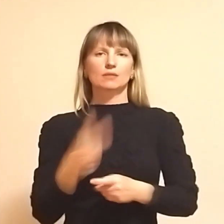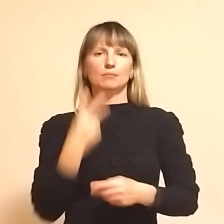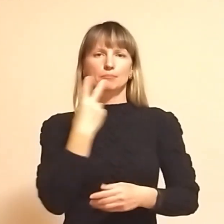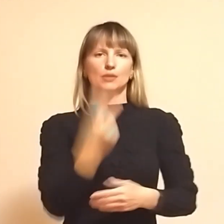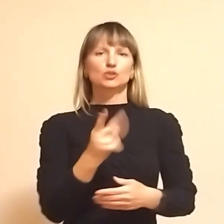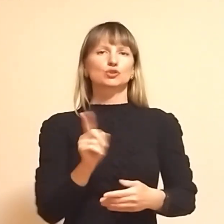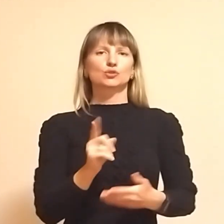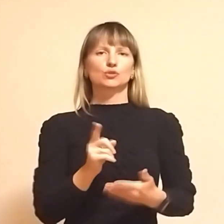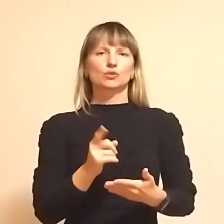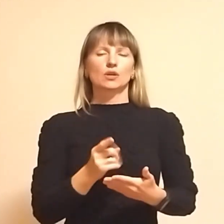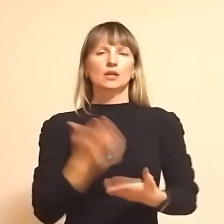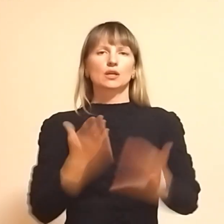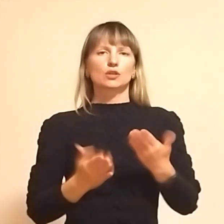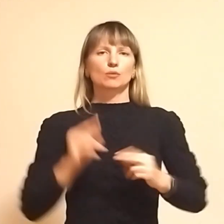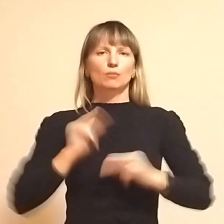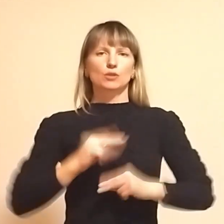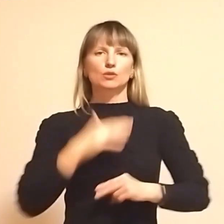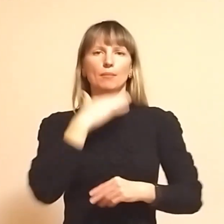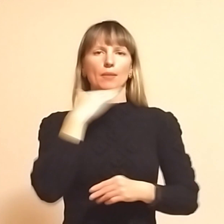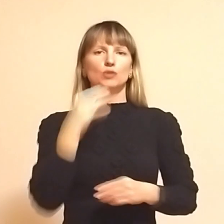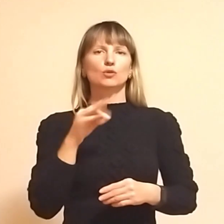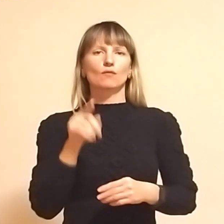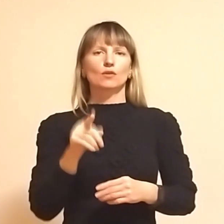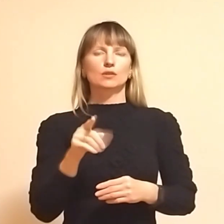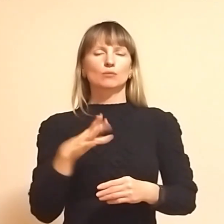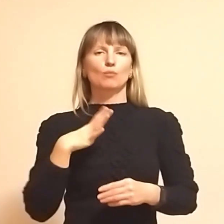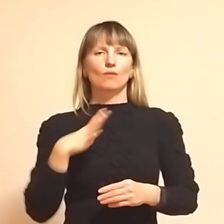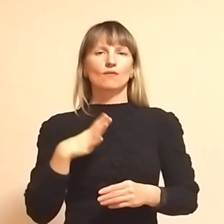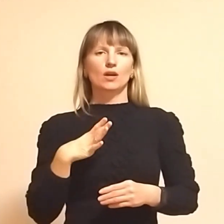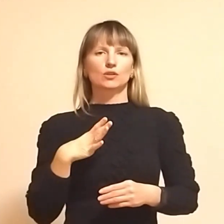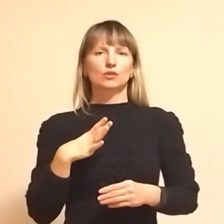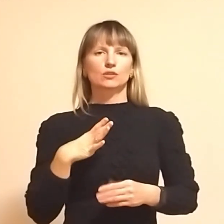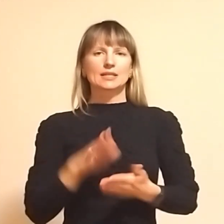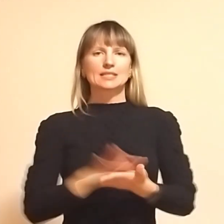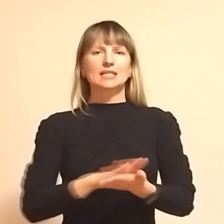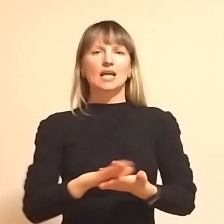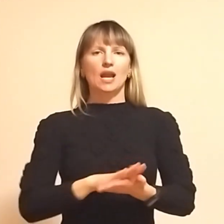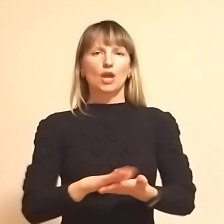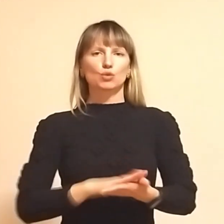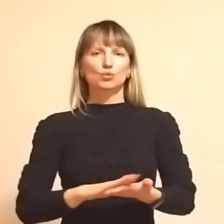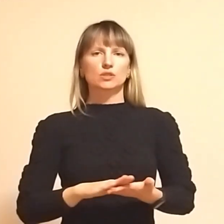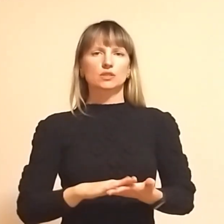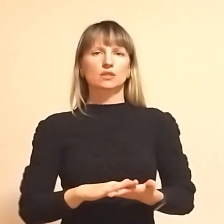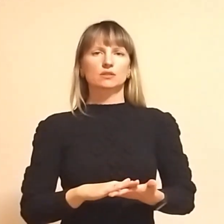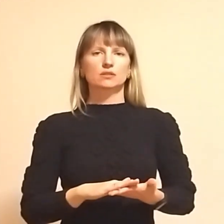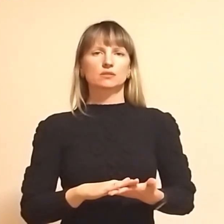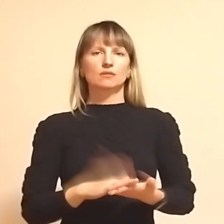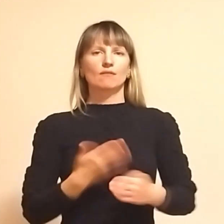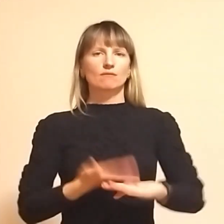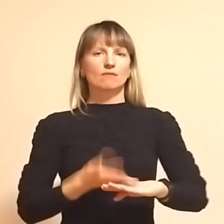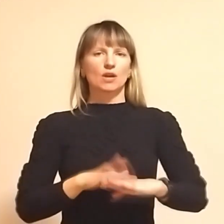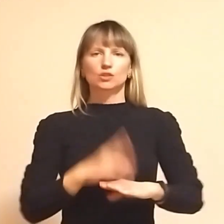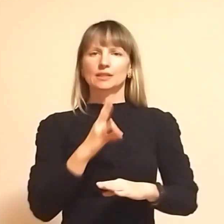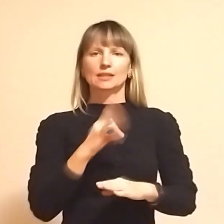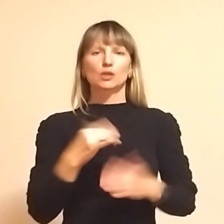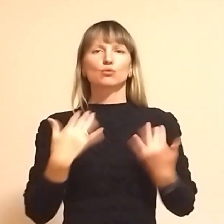бачите, що якщо працюєш багато, то вони бувають, здираються. Важко? Ні. Ви ще звикли?